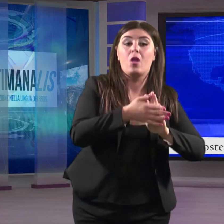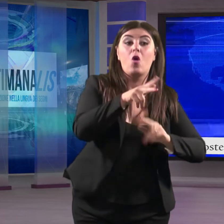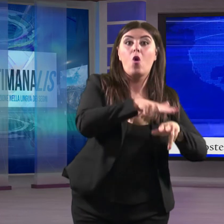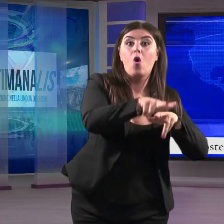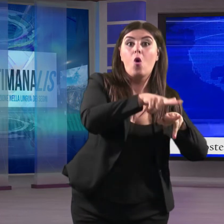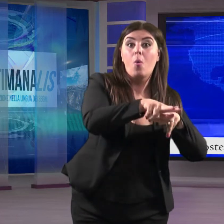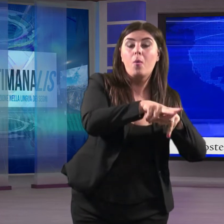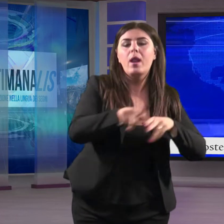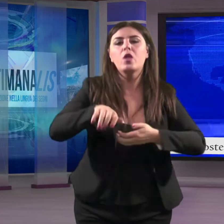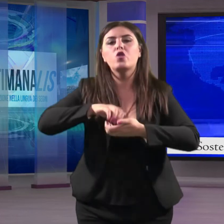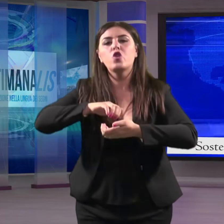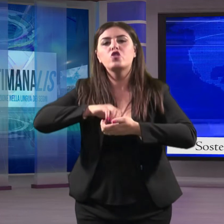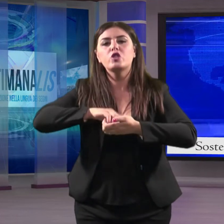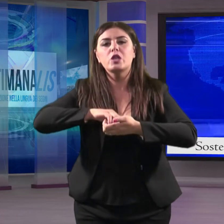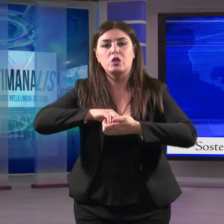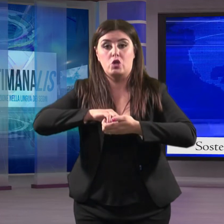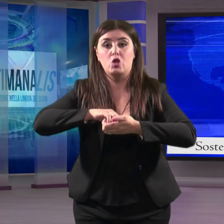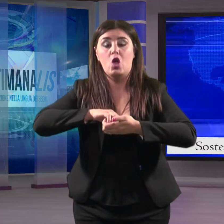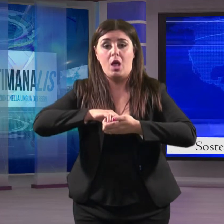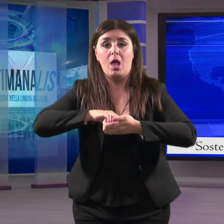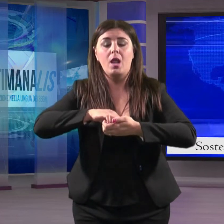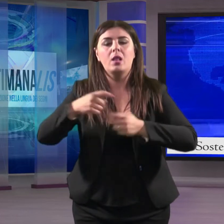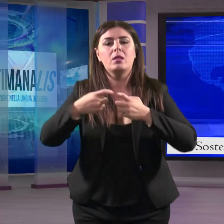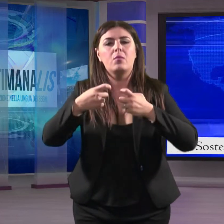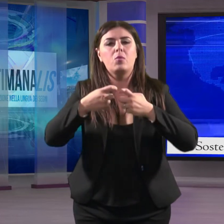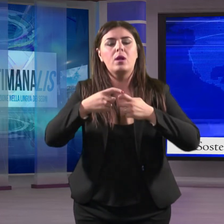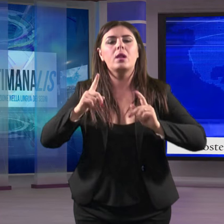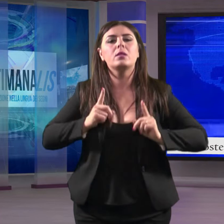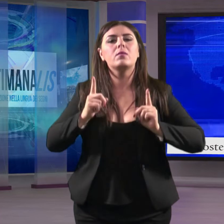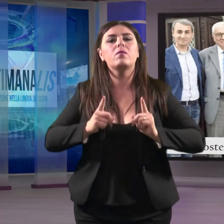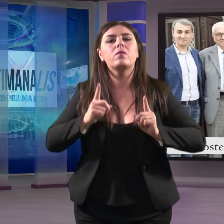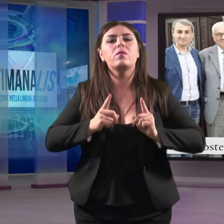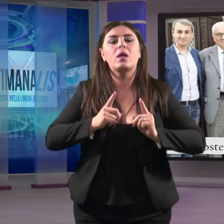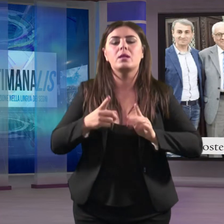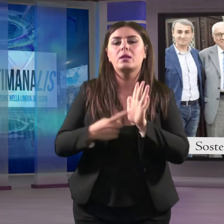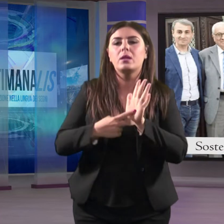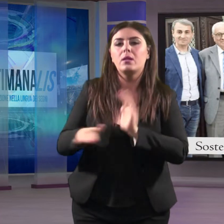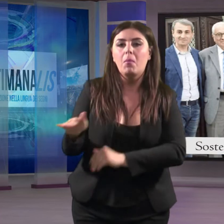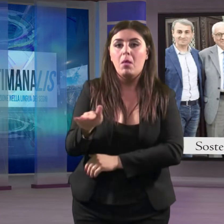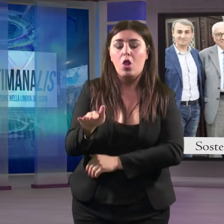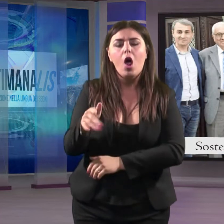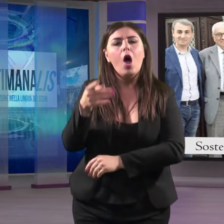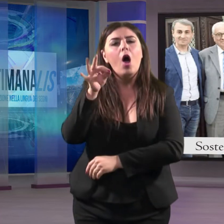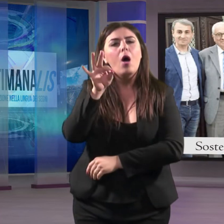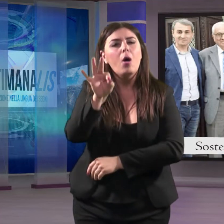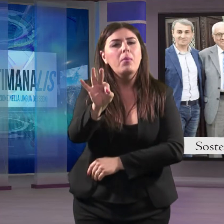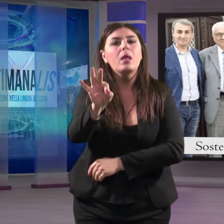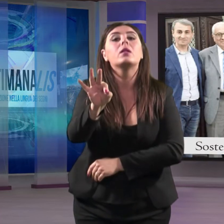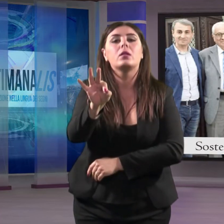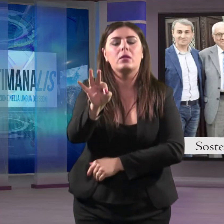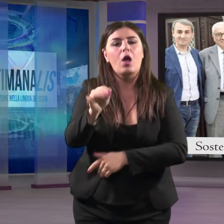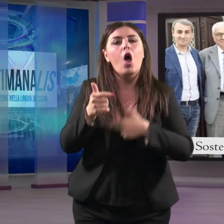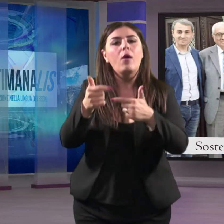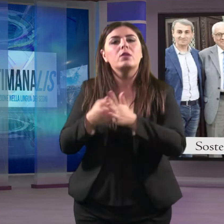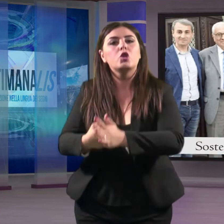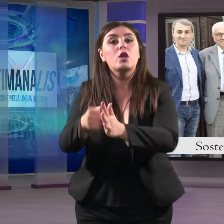Catanzaro e l'Associazione Tribunale per la Difesa dei Diritti del Minore. L'obiettivo è quello di offrire